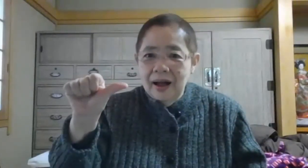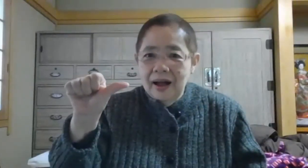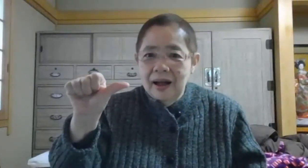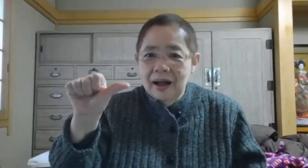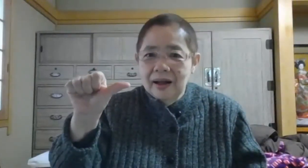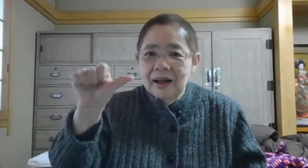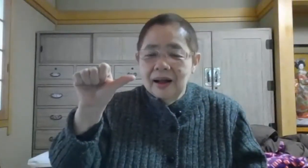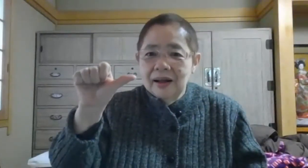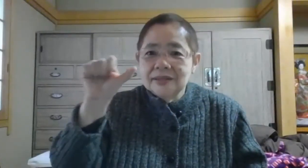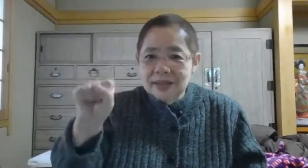あ、